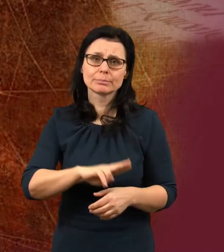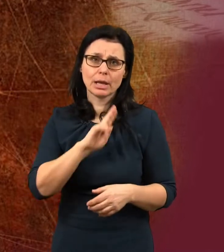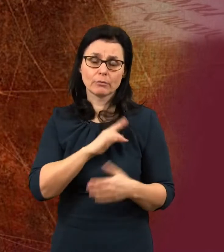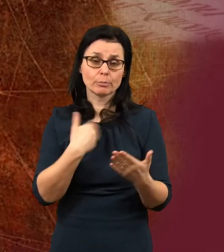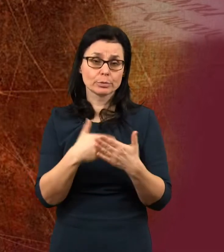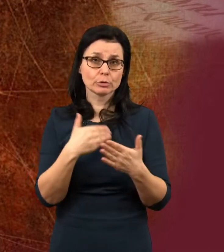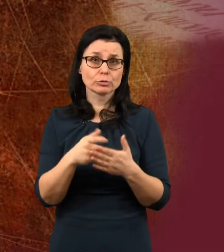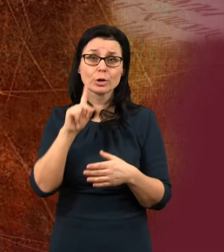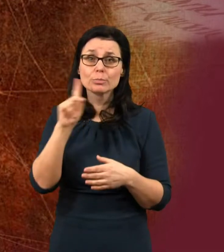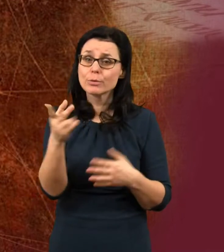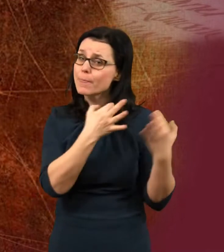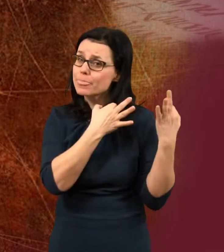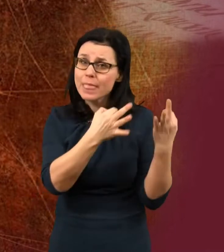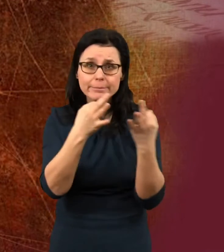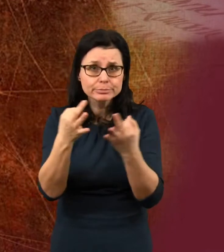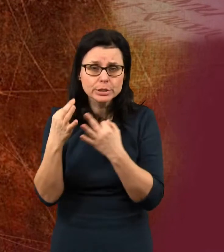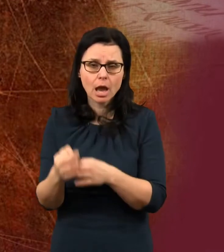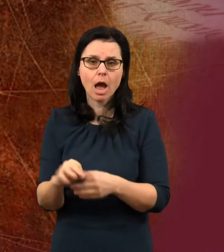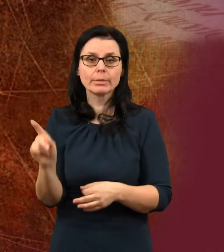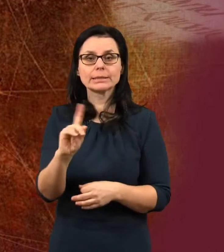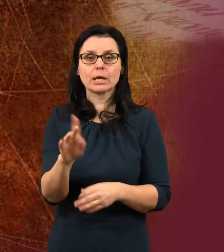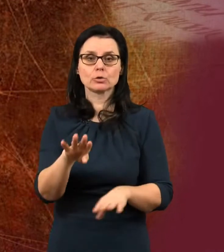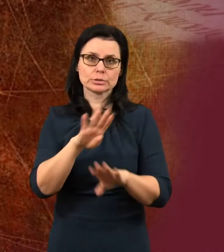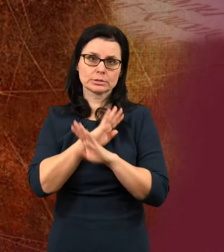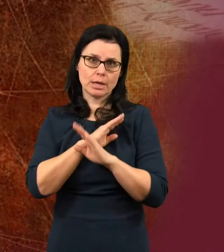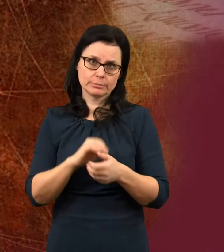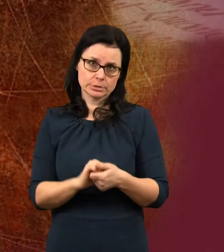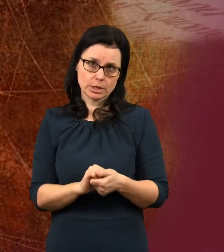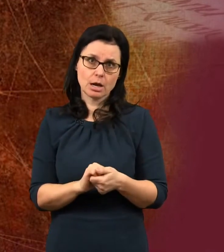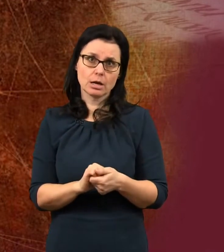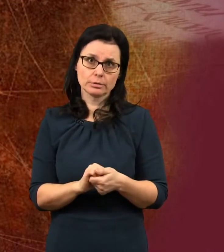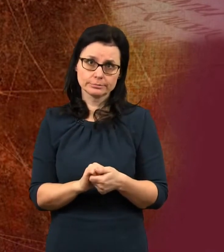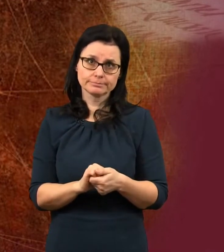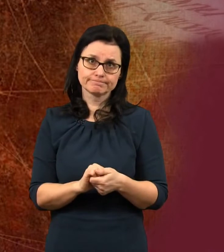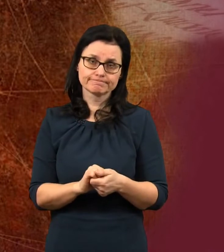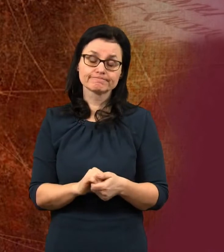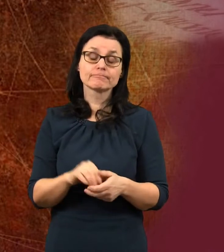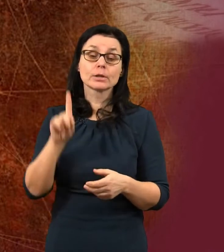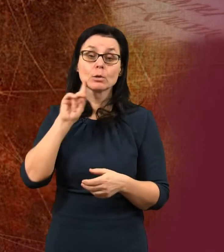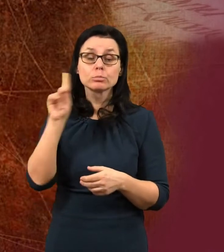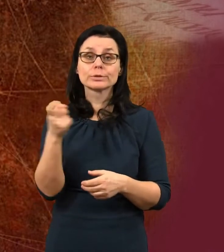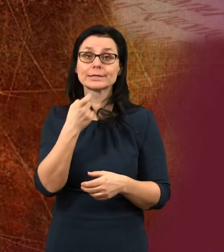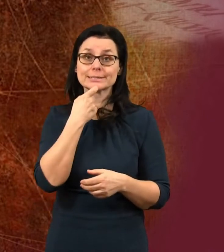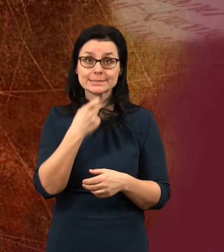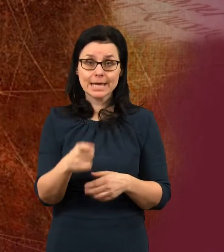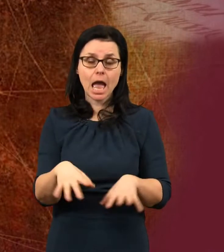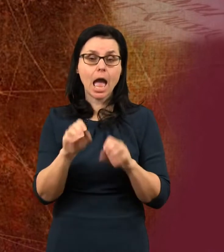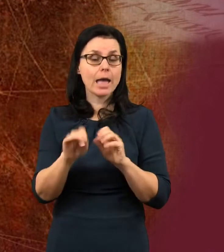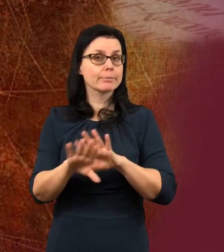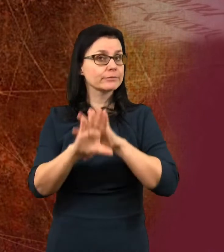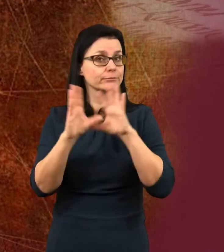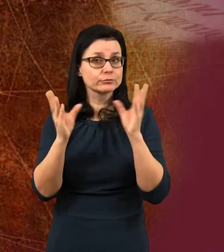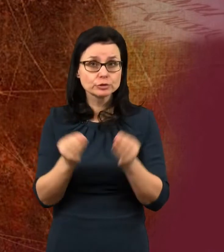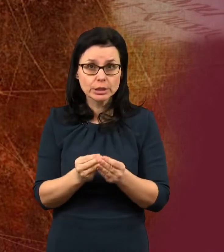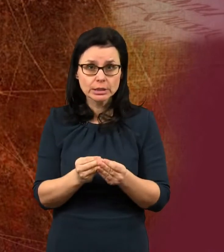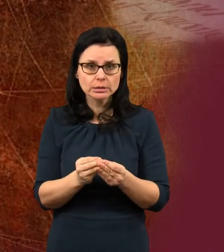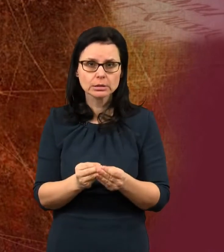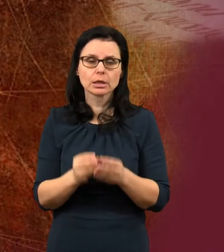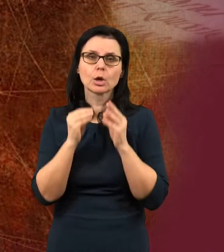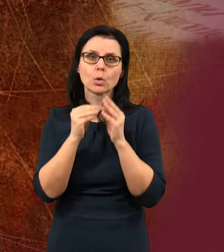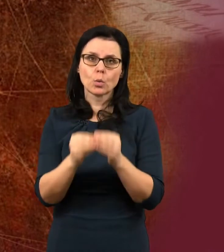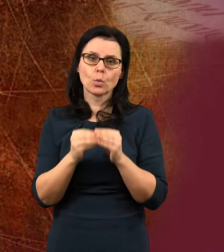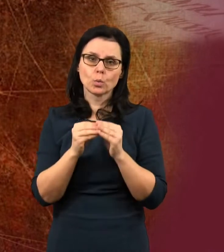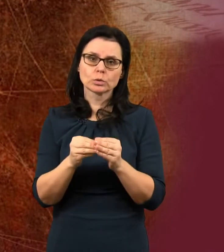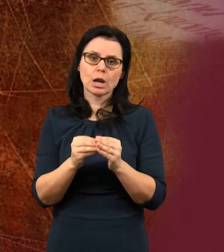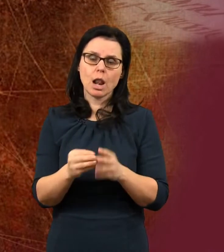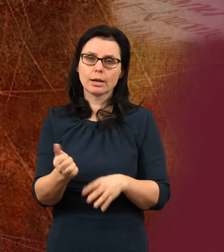nepřeje, aby někdo zahynul, ale chce, aby všichni dospěli ku